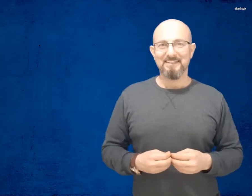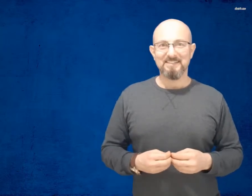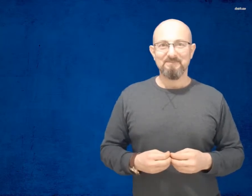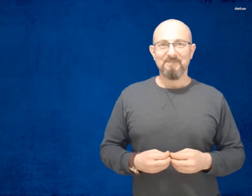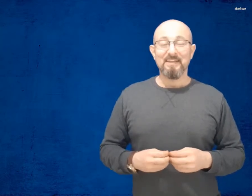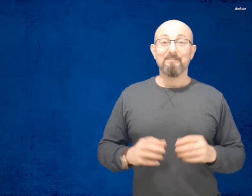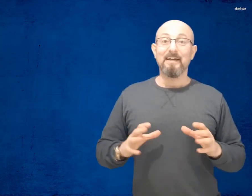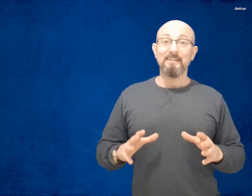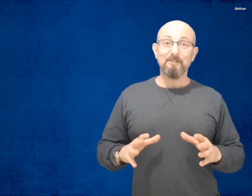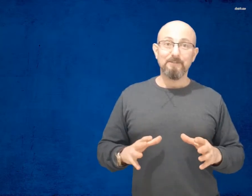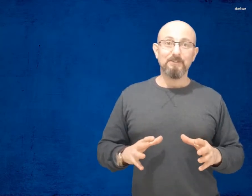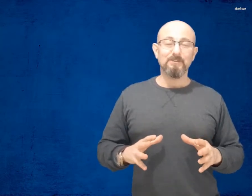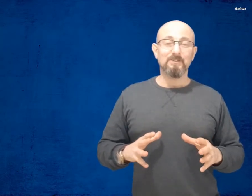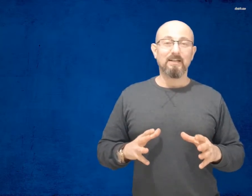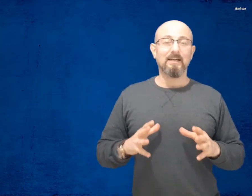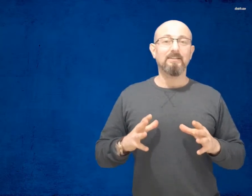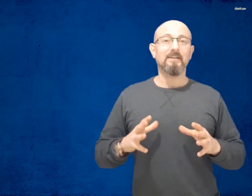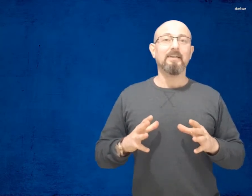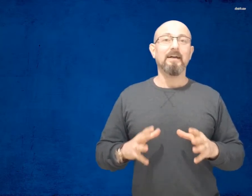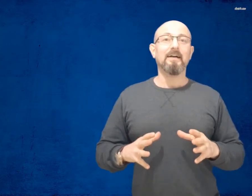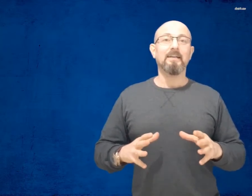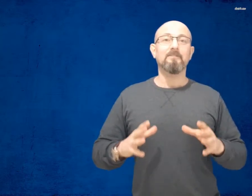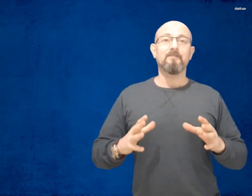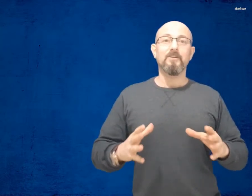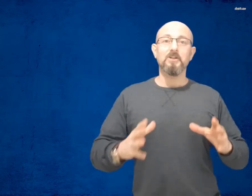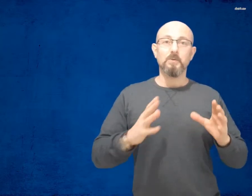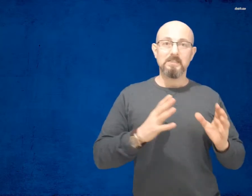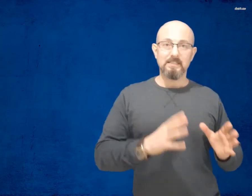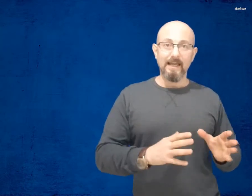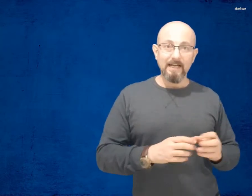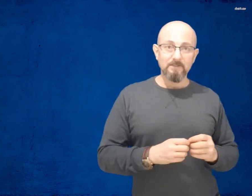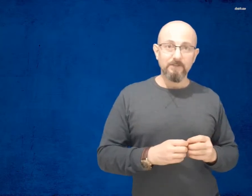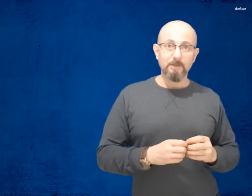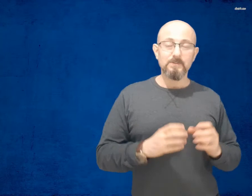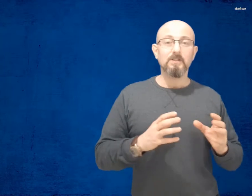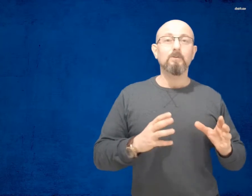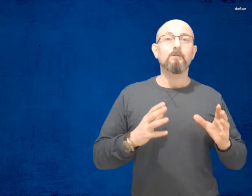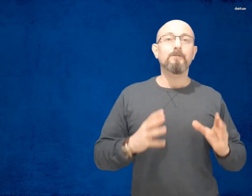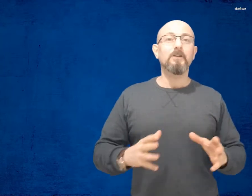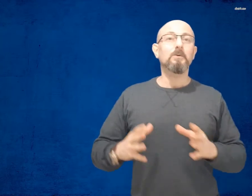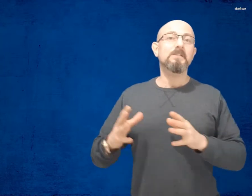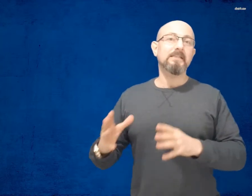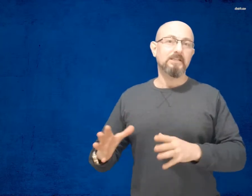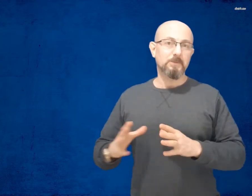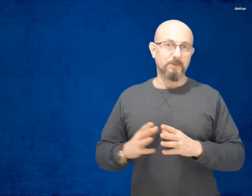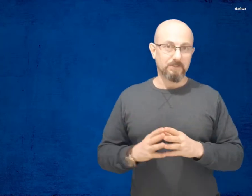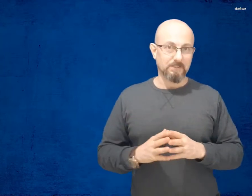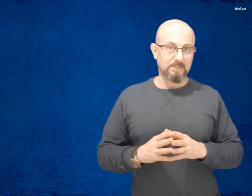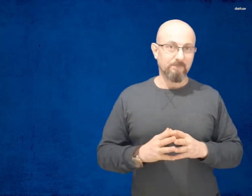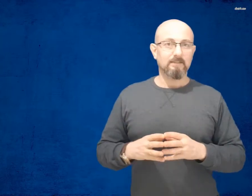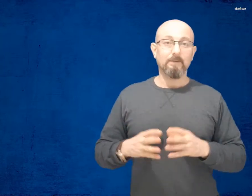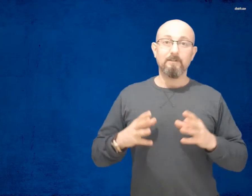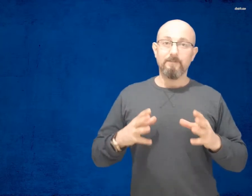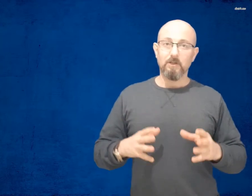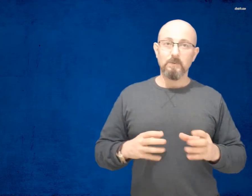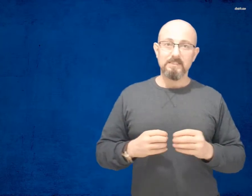في هذا الفيديو راح نحكي على الـ Frequency Adverbs والـ Frequency Exuppritions طبعا الـ Frequency